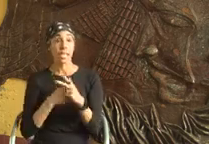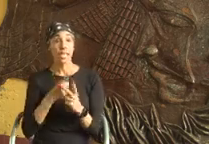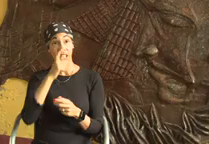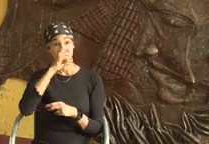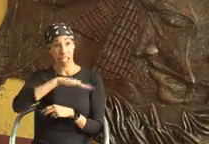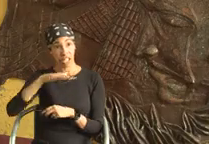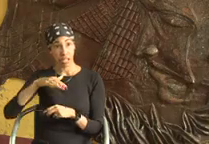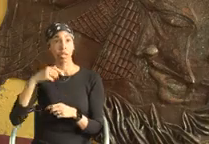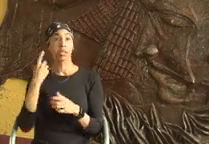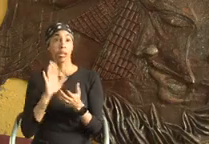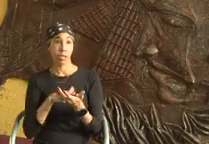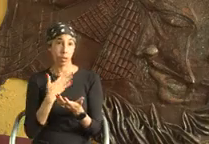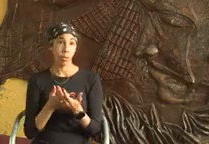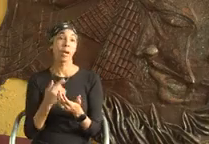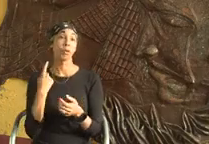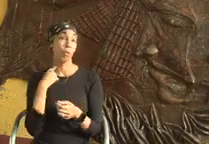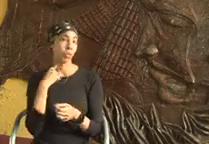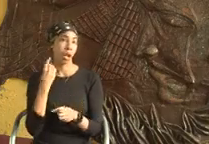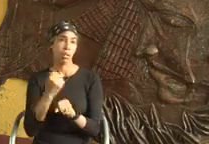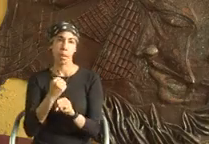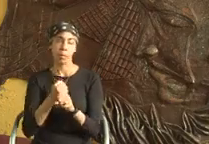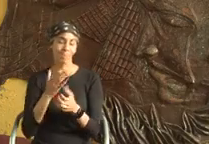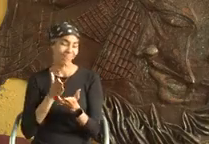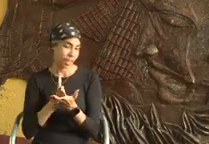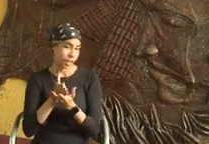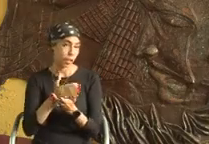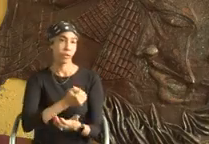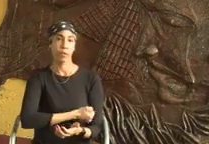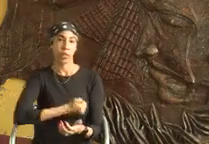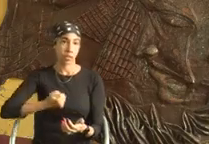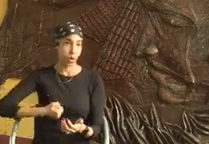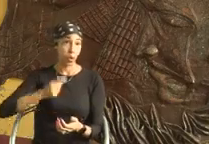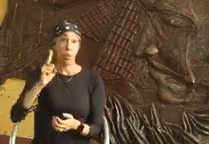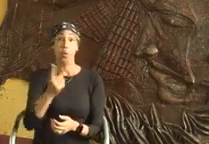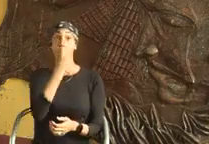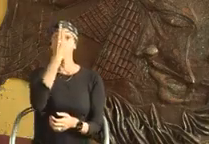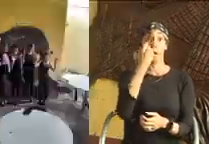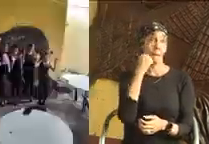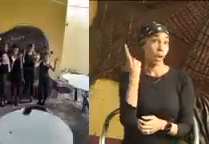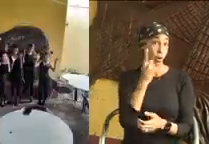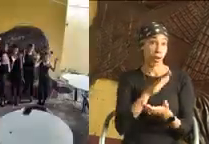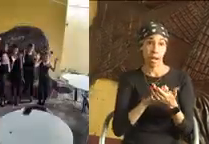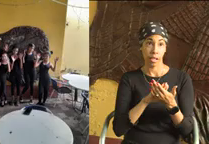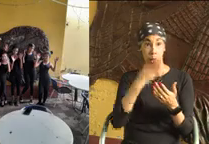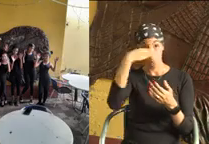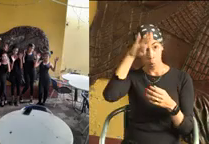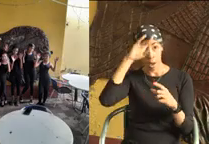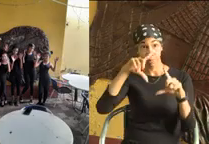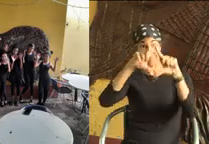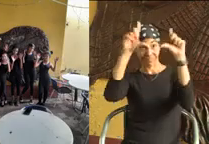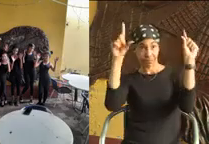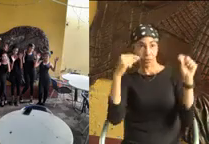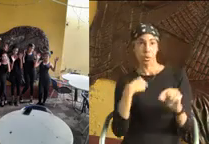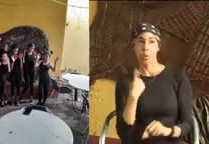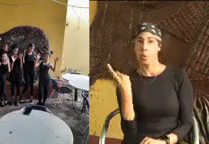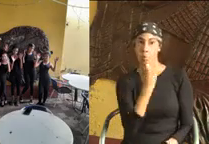y de ahí entonces me incorporé hasta donde estoy hoy, Casa de Cultura. Un trabajo muy difícil y complicado